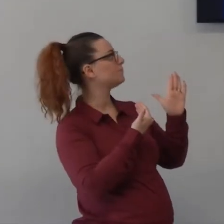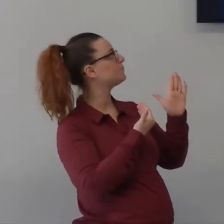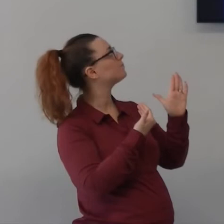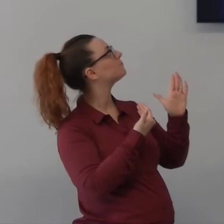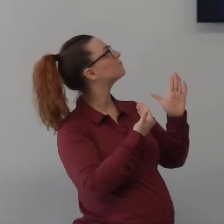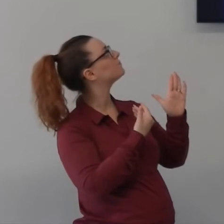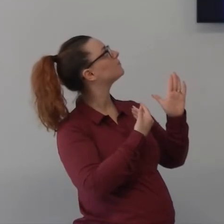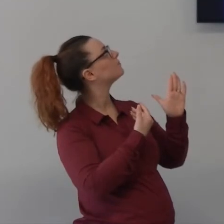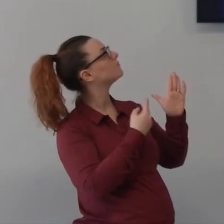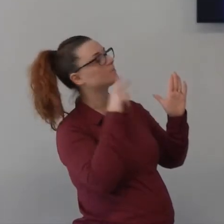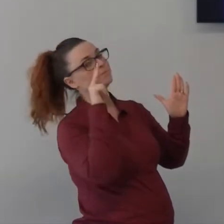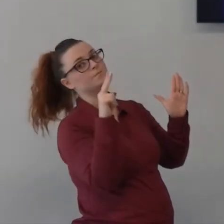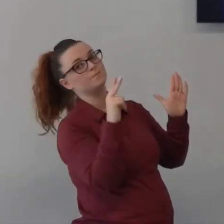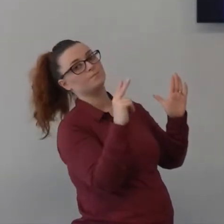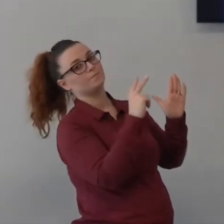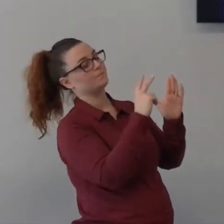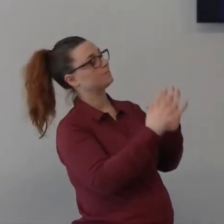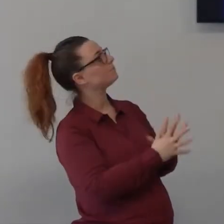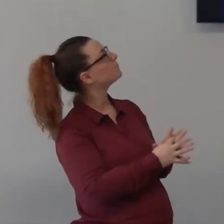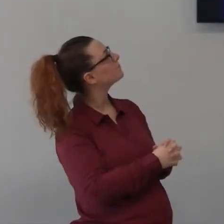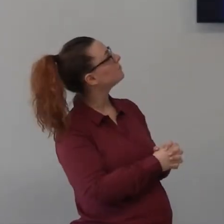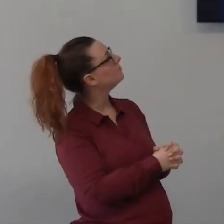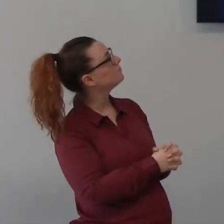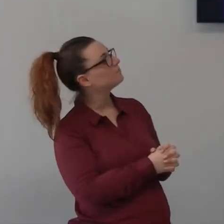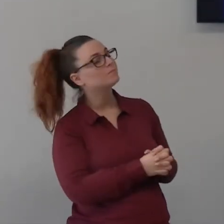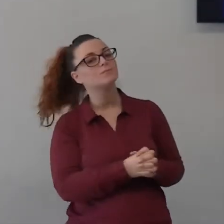salutato la gente Gesù salì sulla collina a